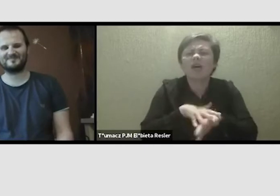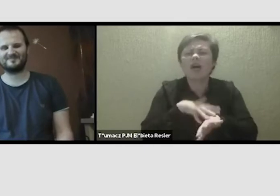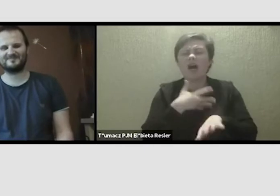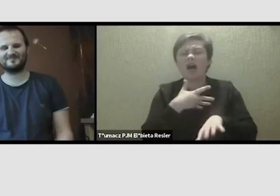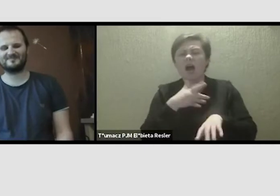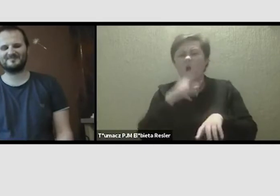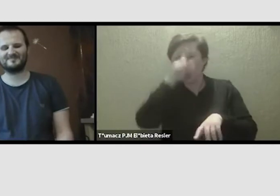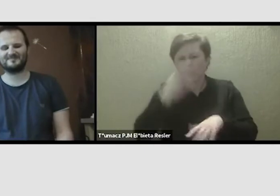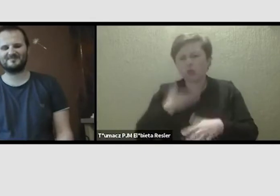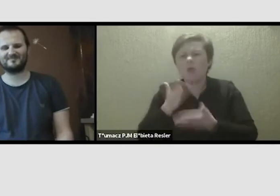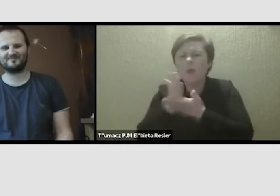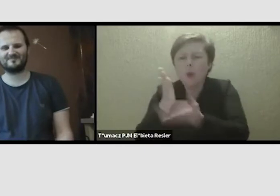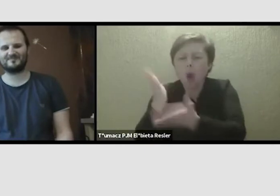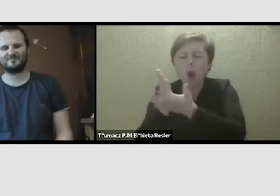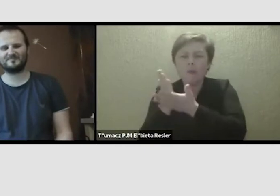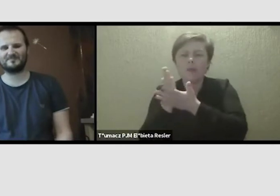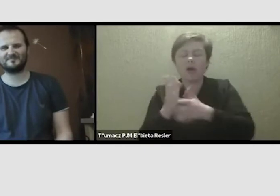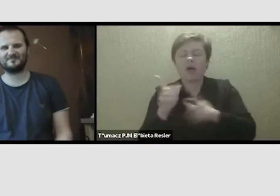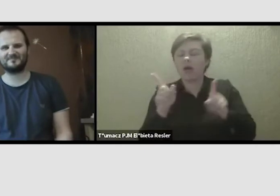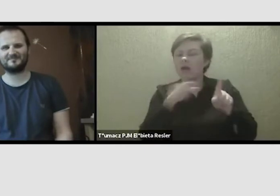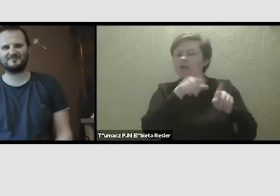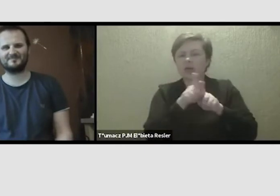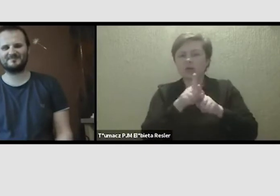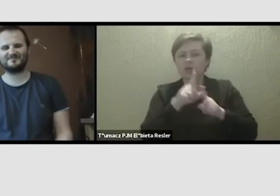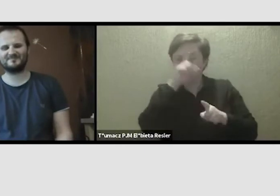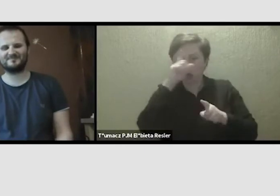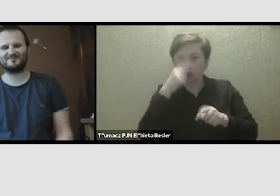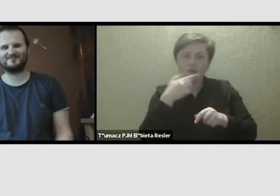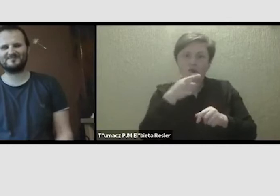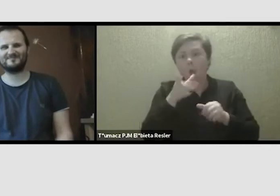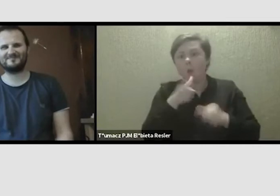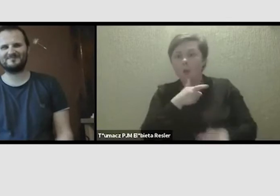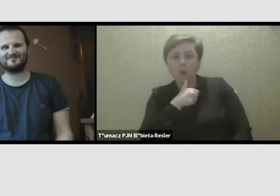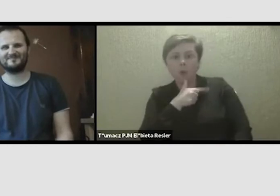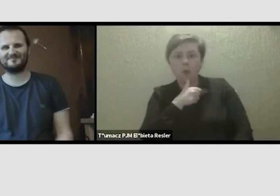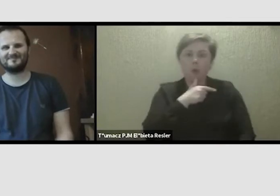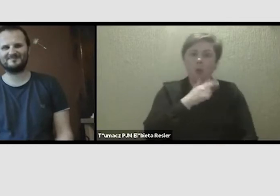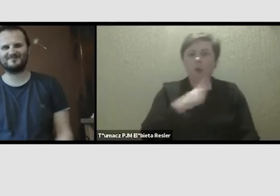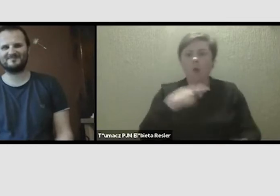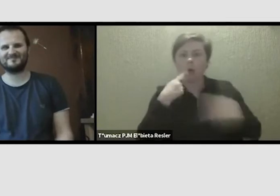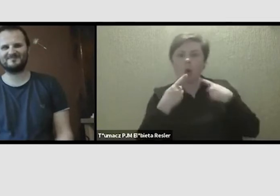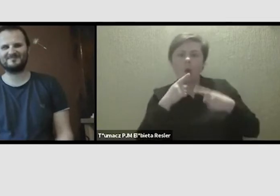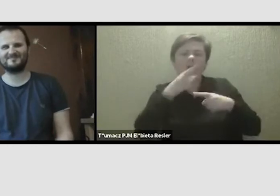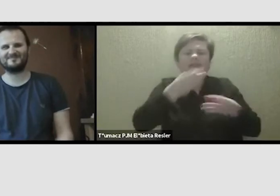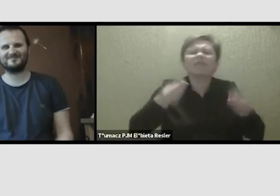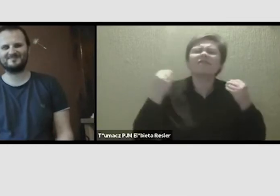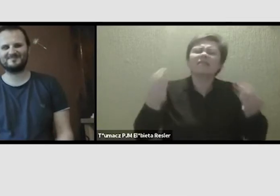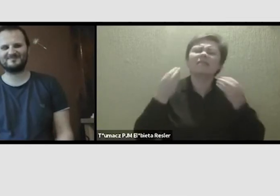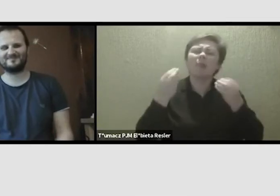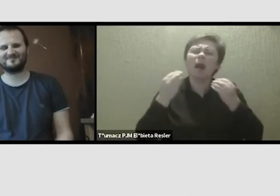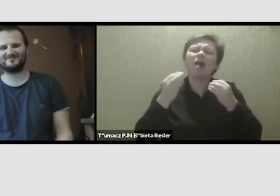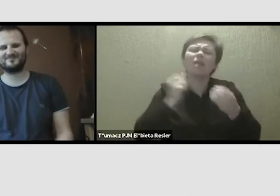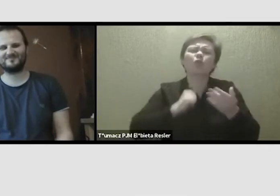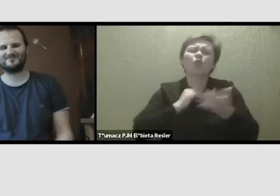pomagania, ale nie lubisz też podziwu i rozwodzenia się nad tym, jak sobie wspaniale radzisz.